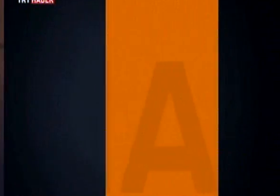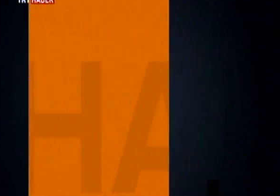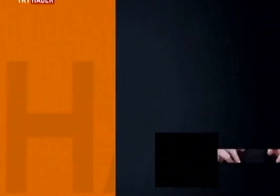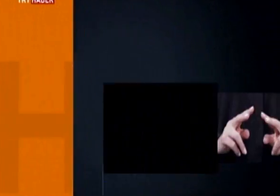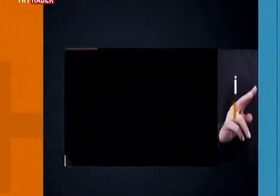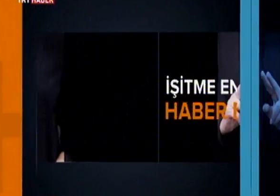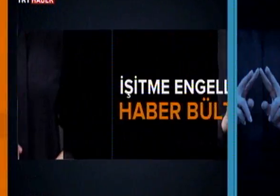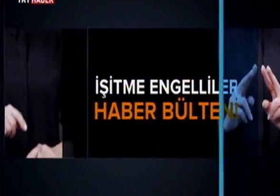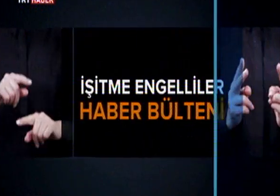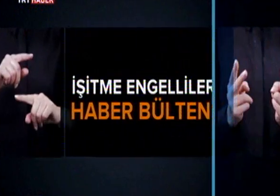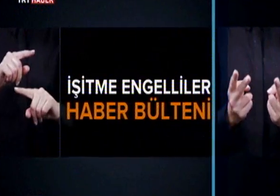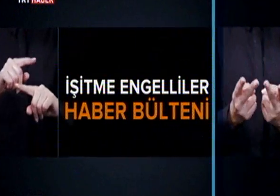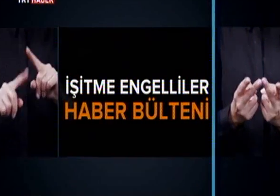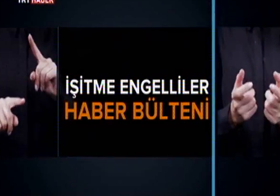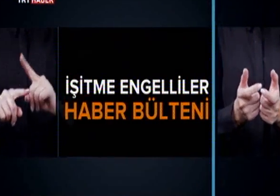İNTRO